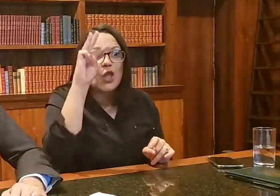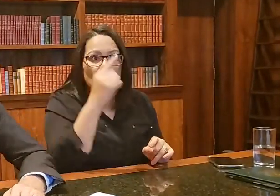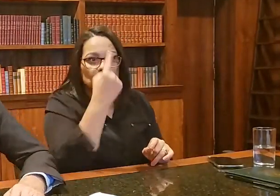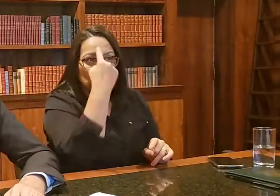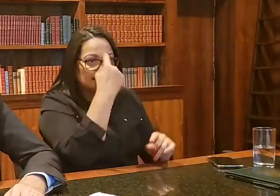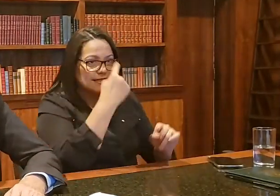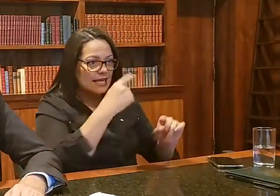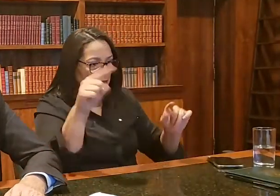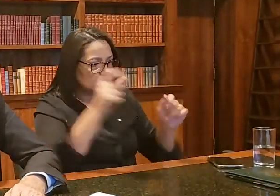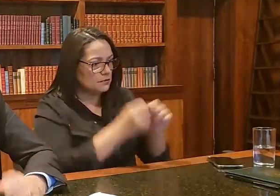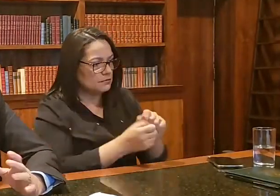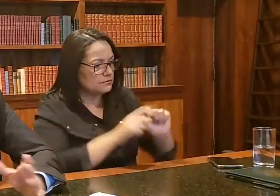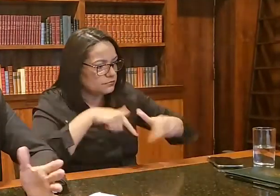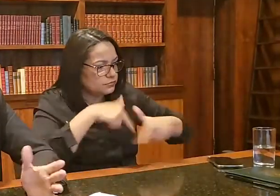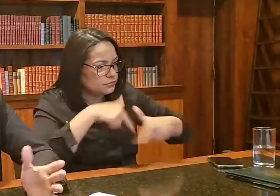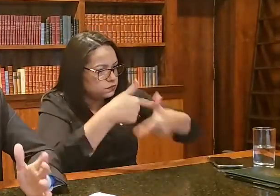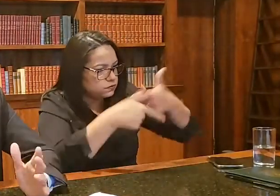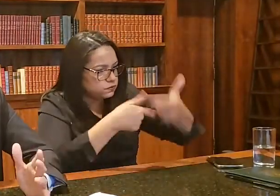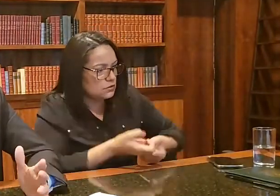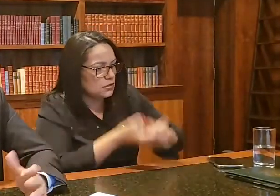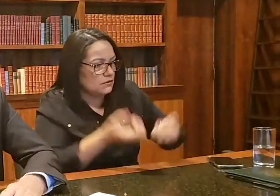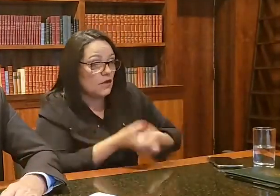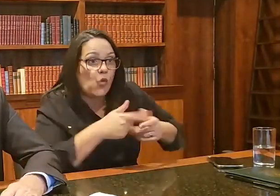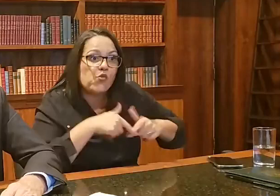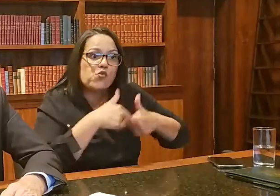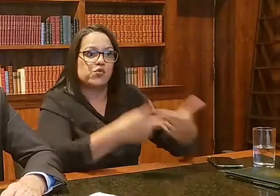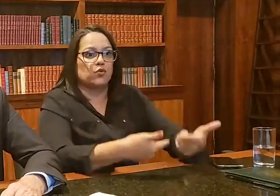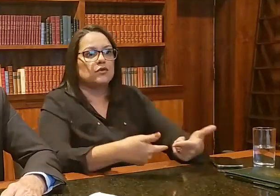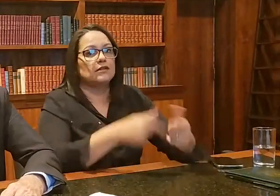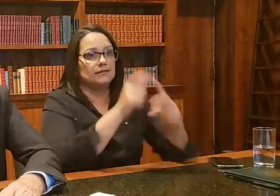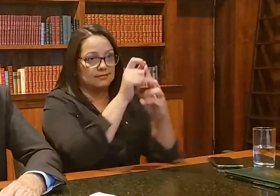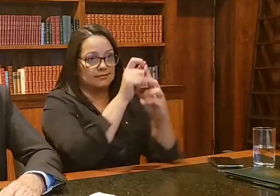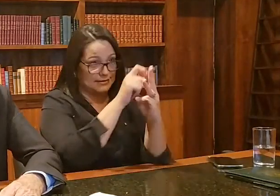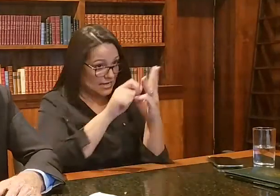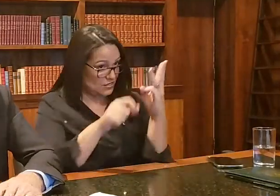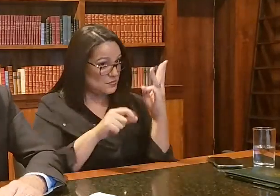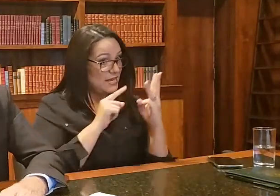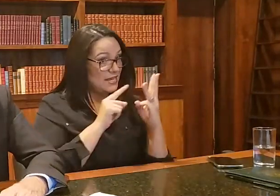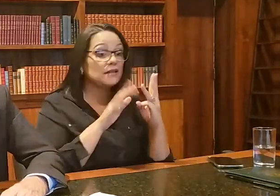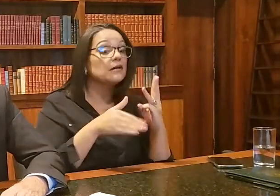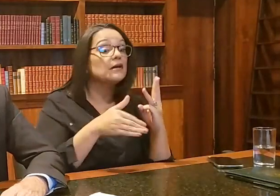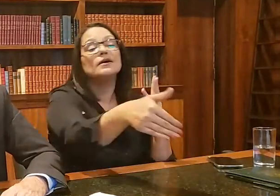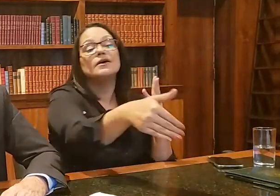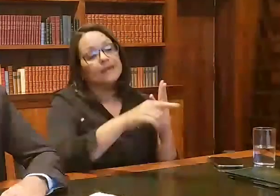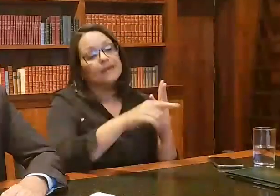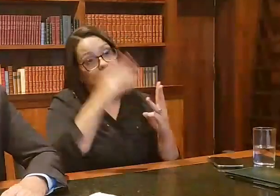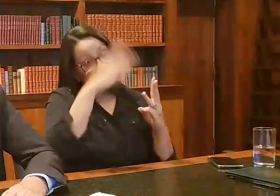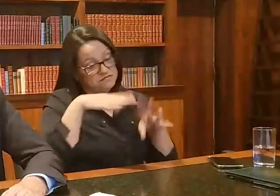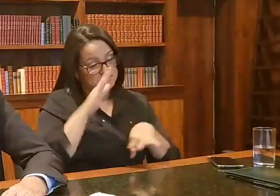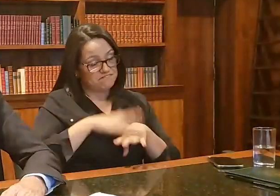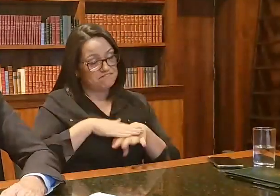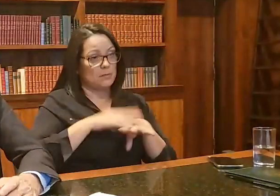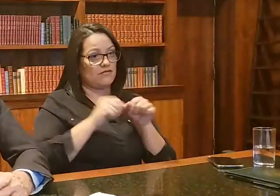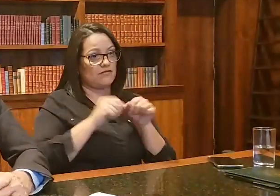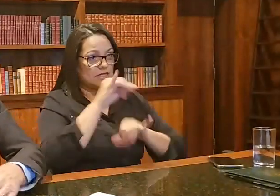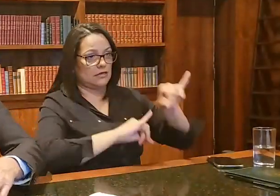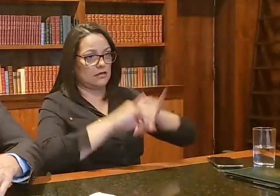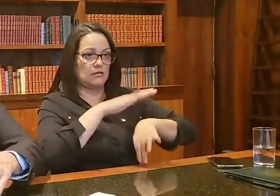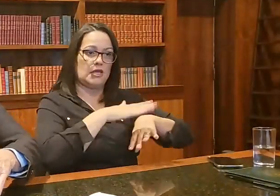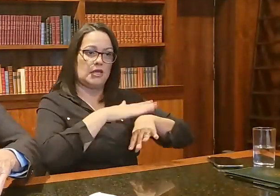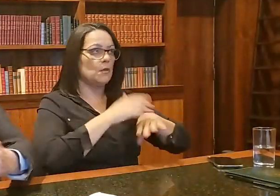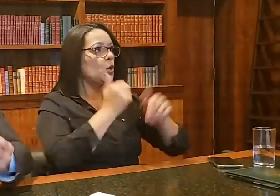10 milhões de doses por semana. E daqui a 3 meses aproximadamente o Brasil deve começar a fabricar a vacina do Brasil. A